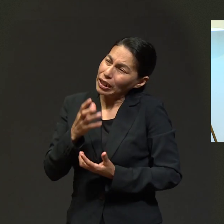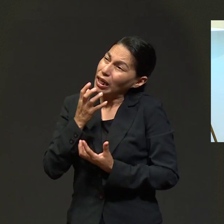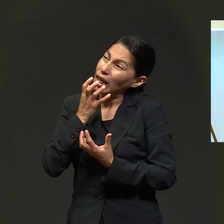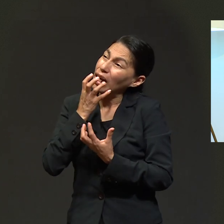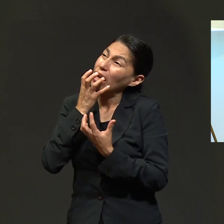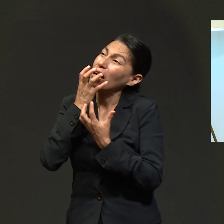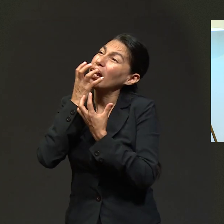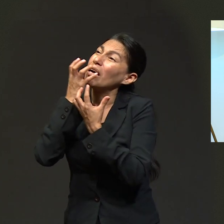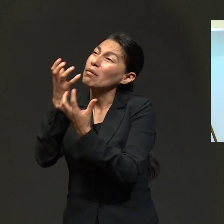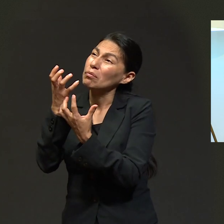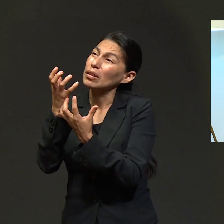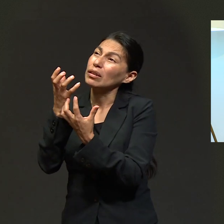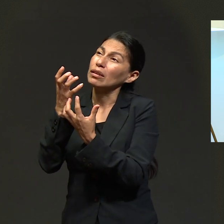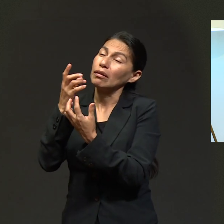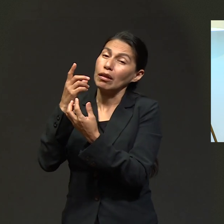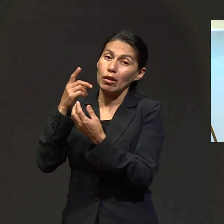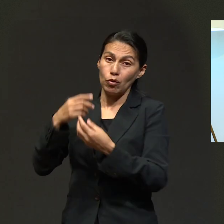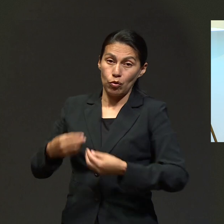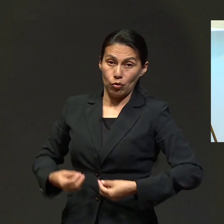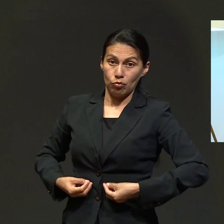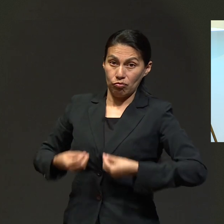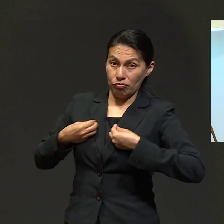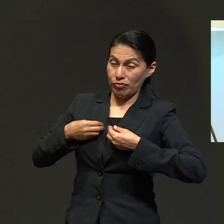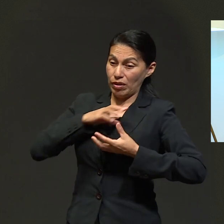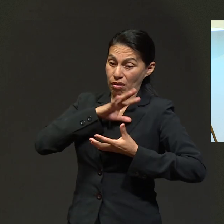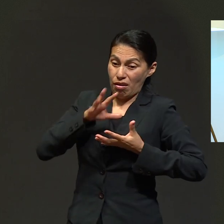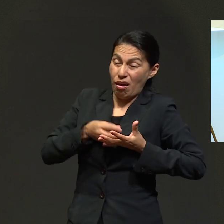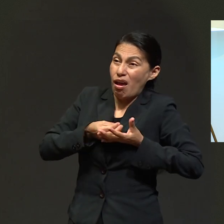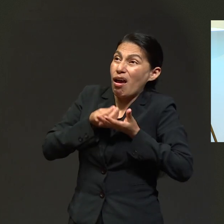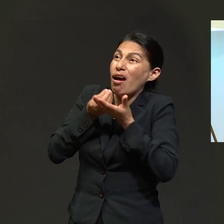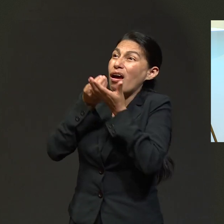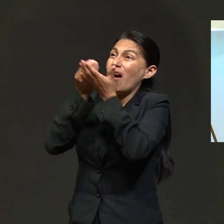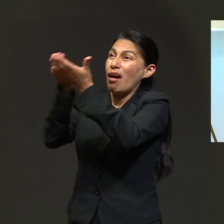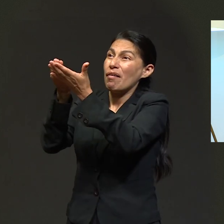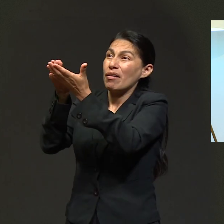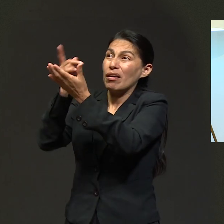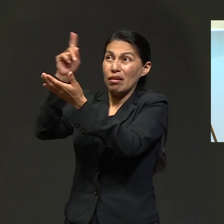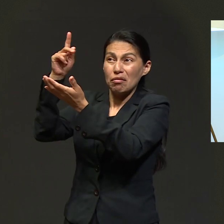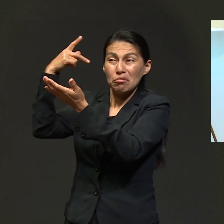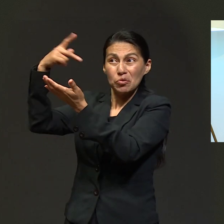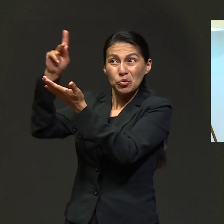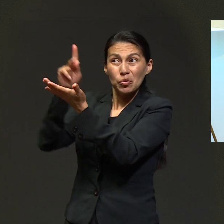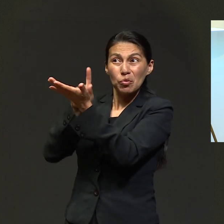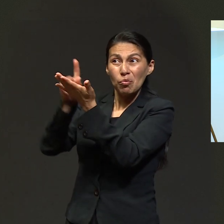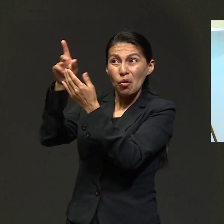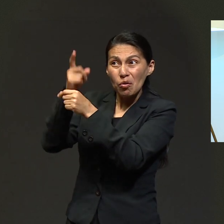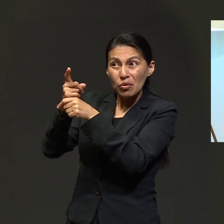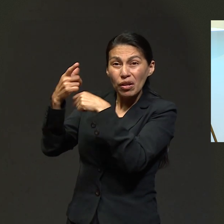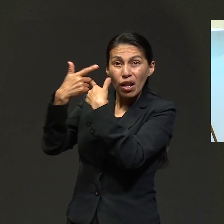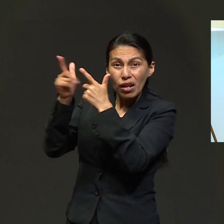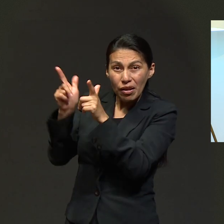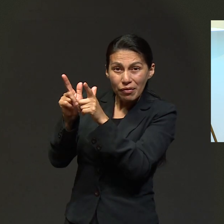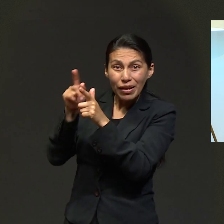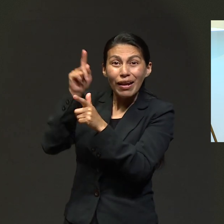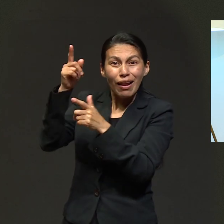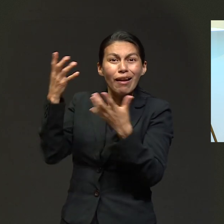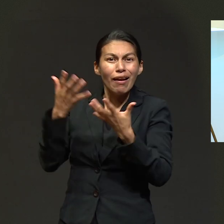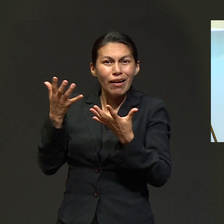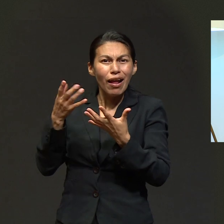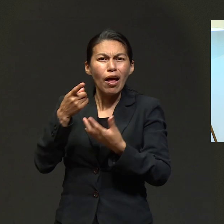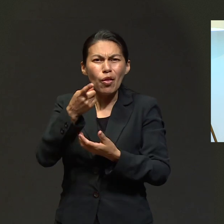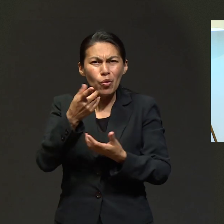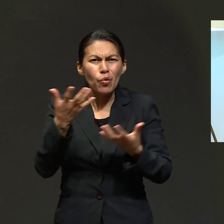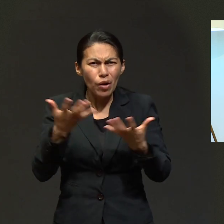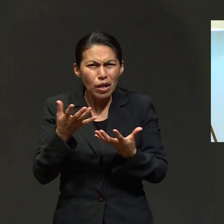Dios, Él hará lo que tú no puedes hacer. Haz lo que sí puedes hacer, para la gloria y